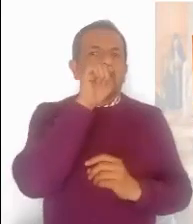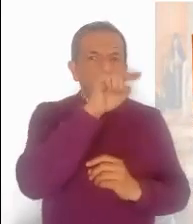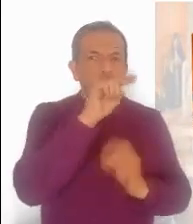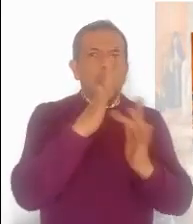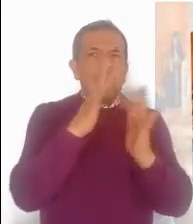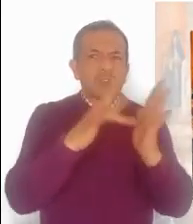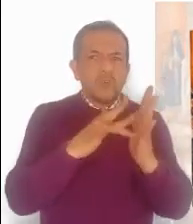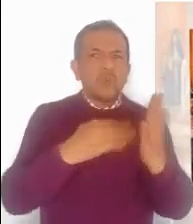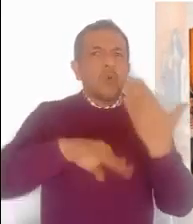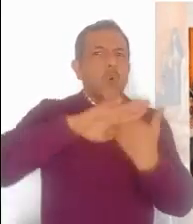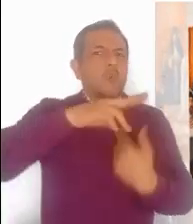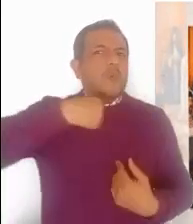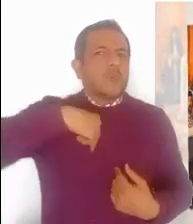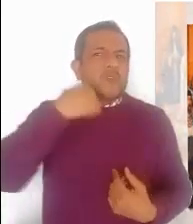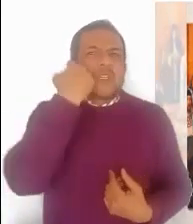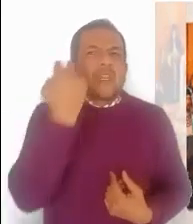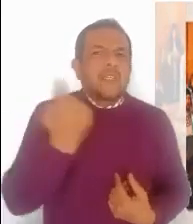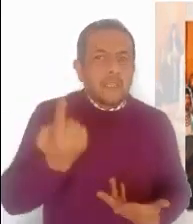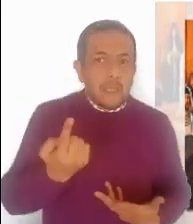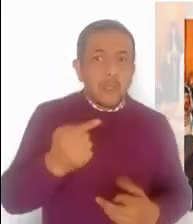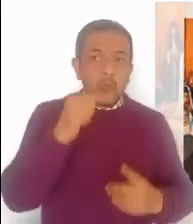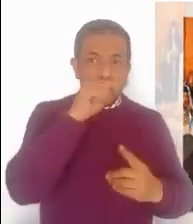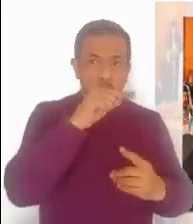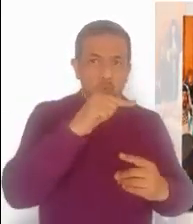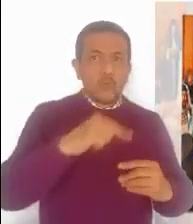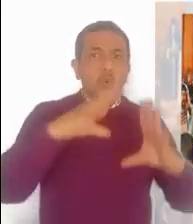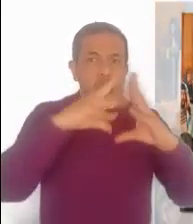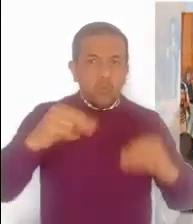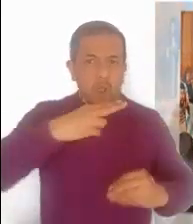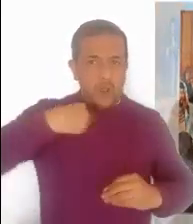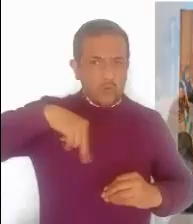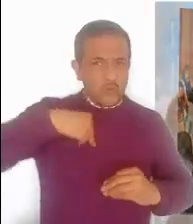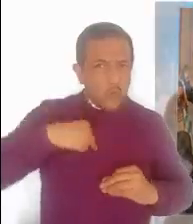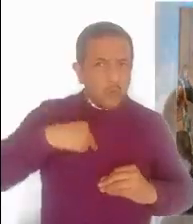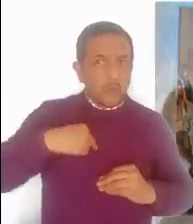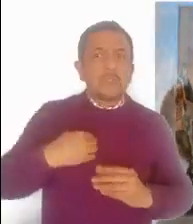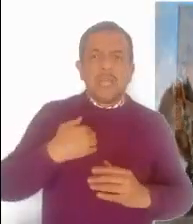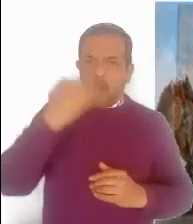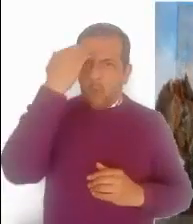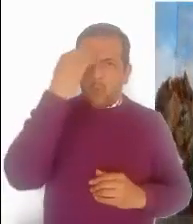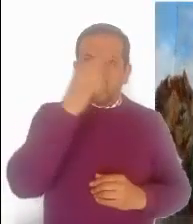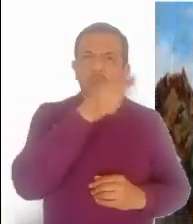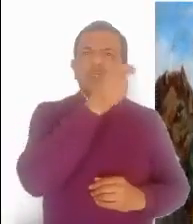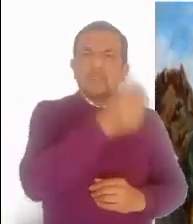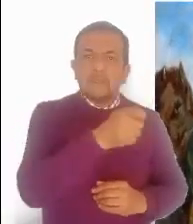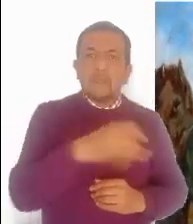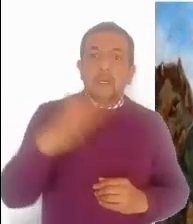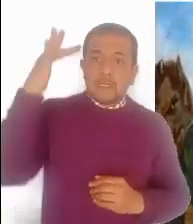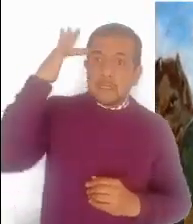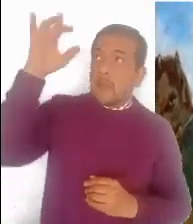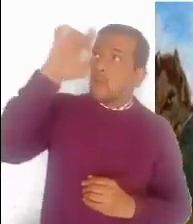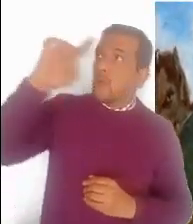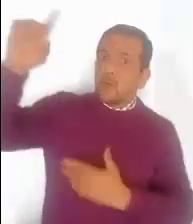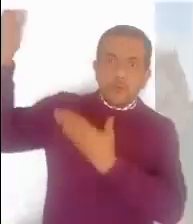nosotros, Jesús de Nazaret? ¿Has venido a acabar con nosotros? Ya sé quién eres, el